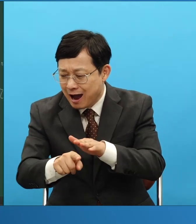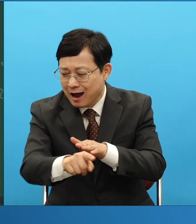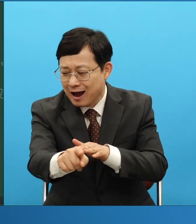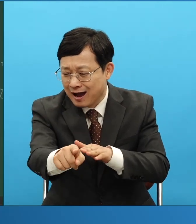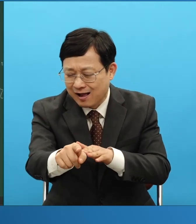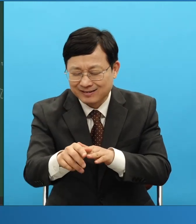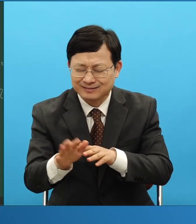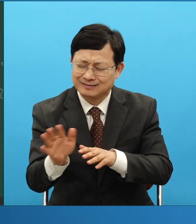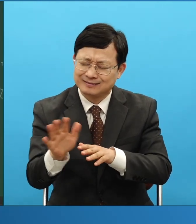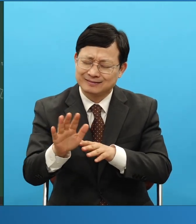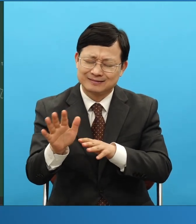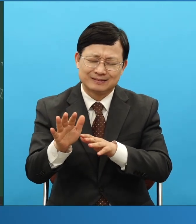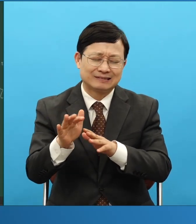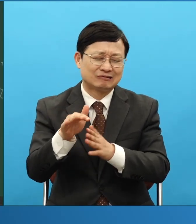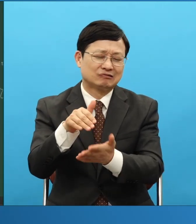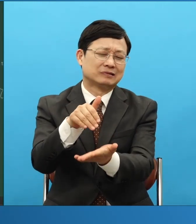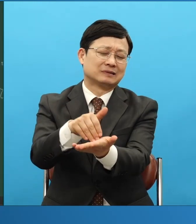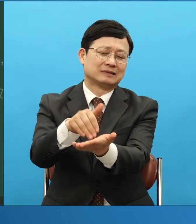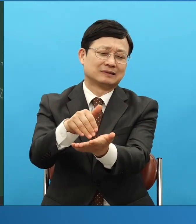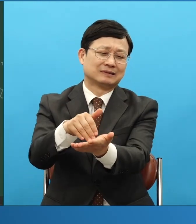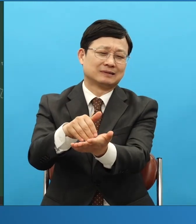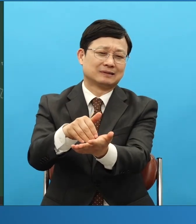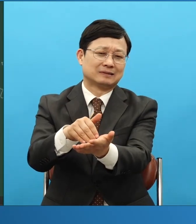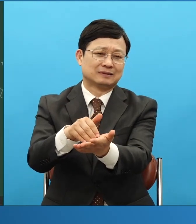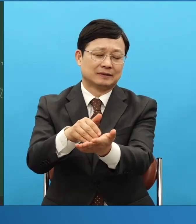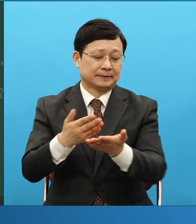그러면 끝까지 손해받아야 되는데 설치할 게 뭐 있어? 기다리기도 하고